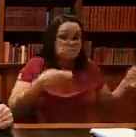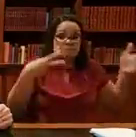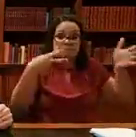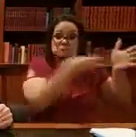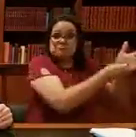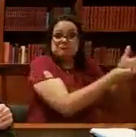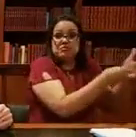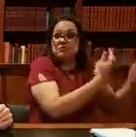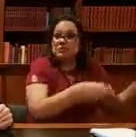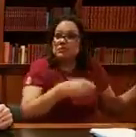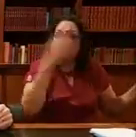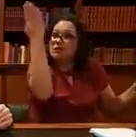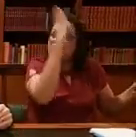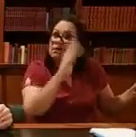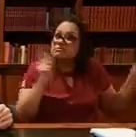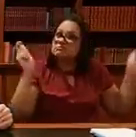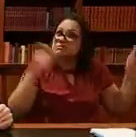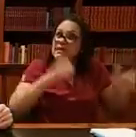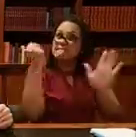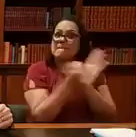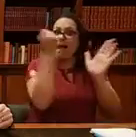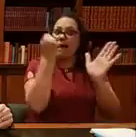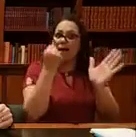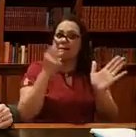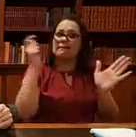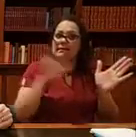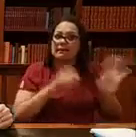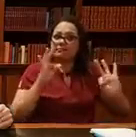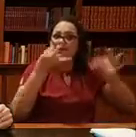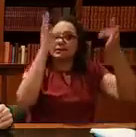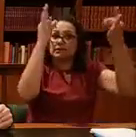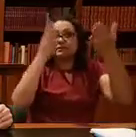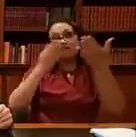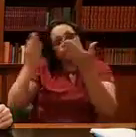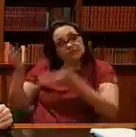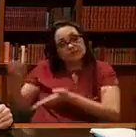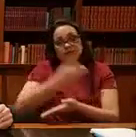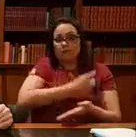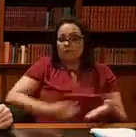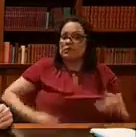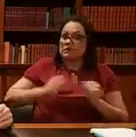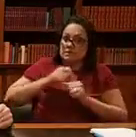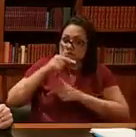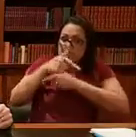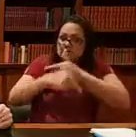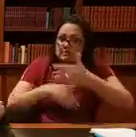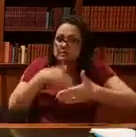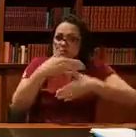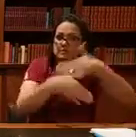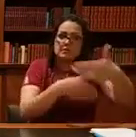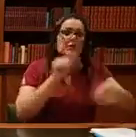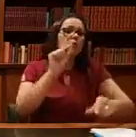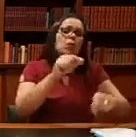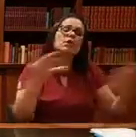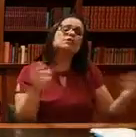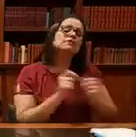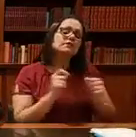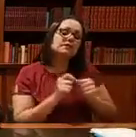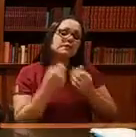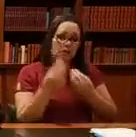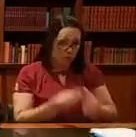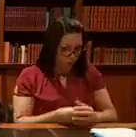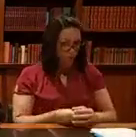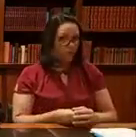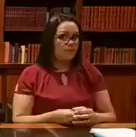dessa grande tecnologia e revolucionar o Brasil. E esse governo está fazendo essa estrutura. O que a gente vai... o